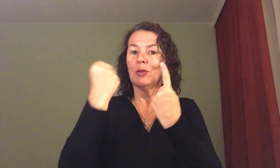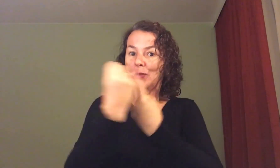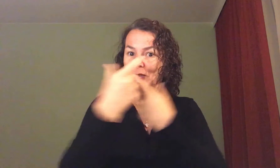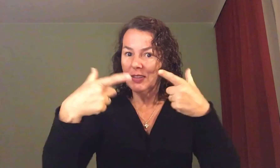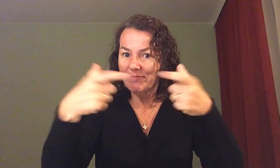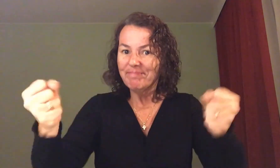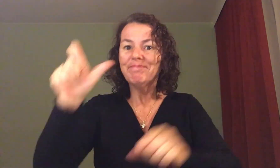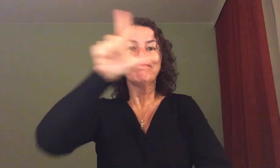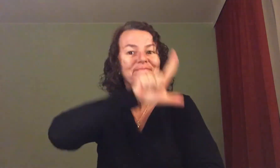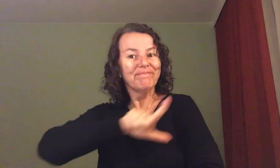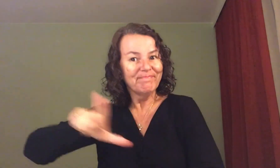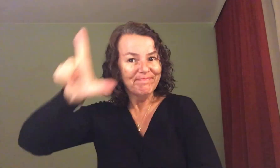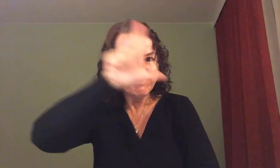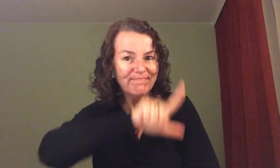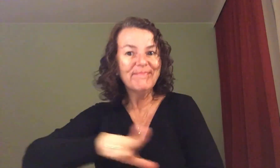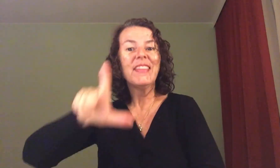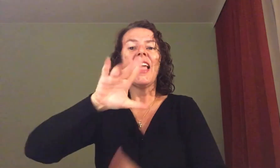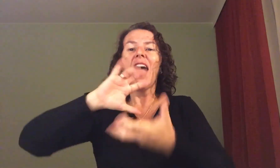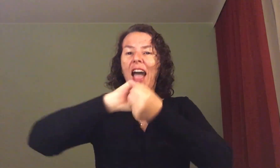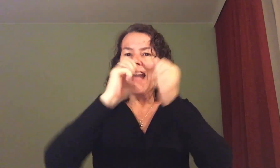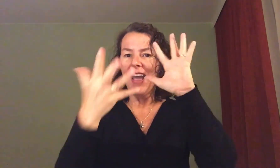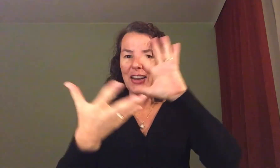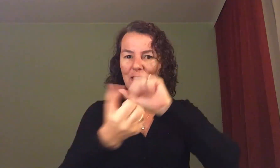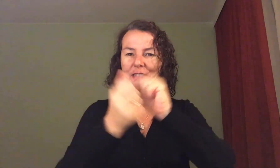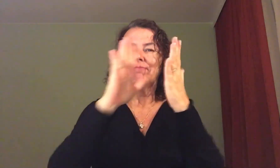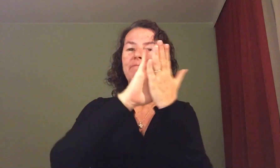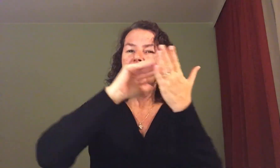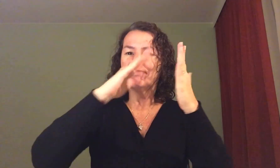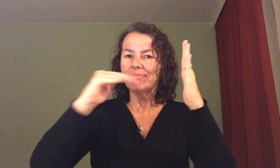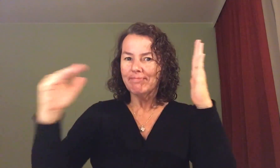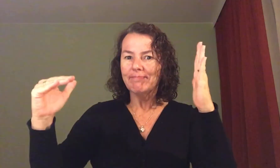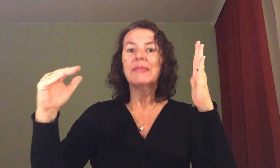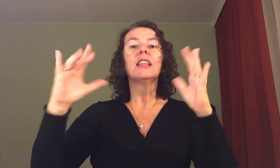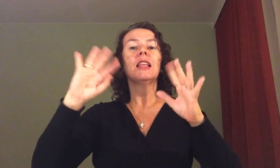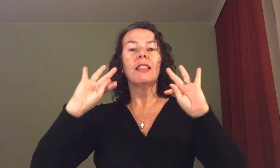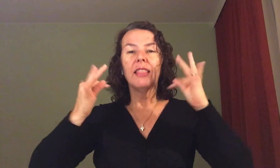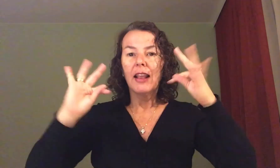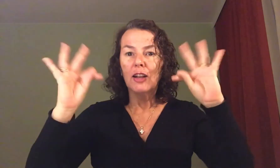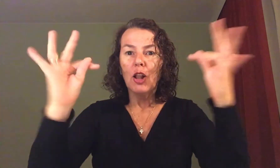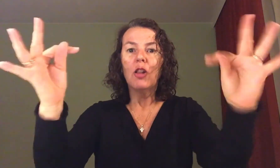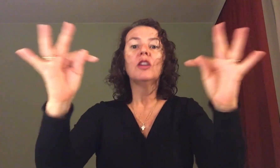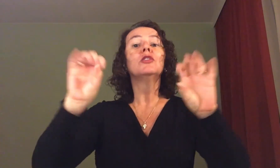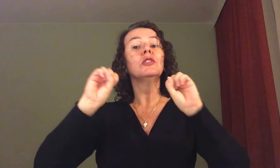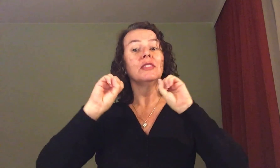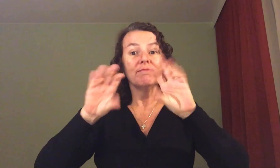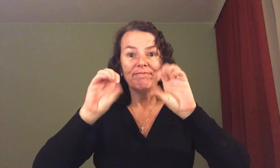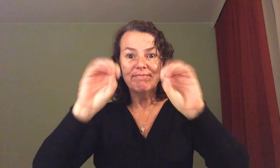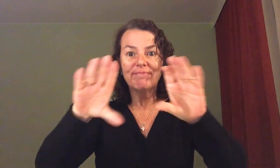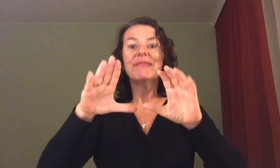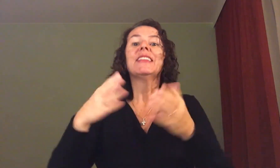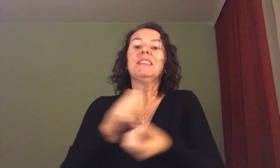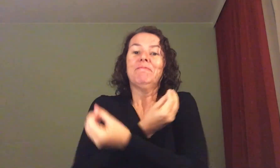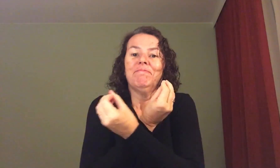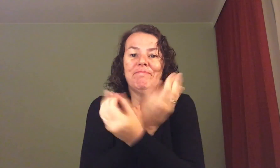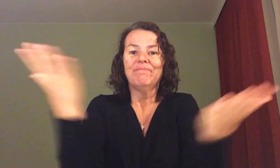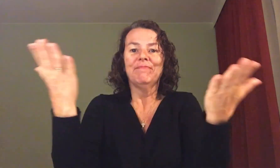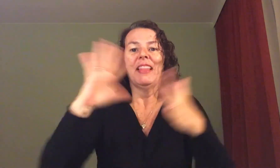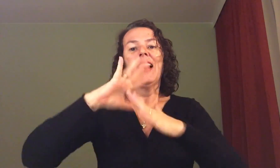sociolinguísticos, literários, artísticos, estéticos, tecnológicos e educacionais,